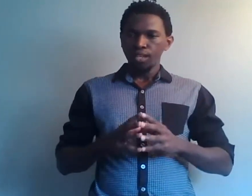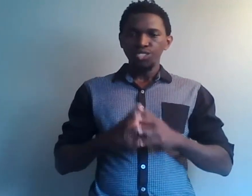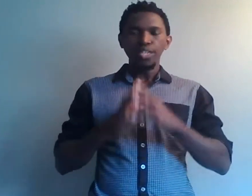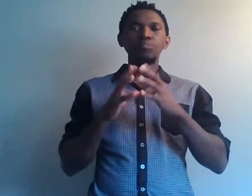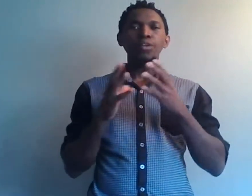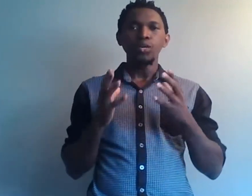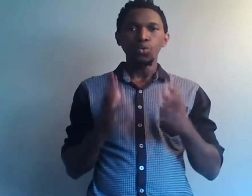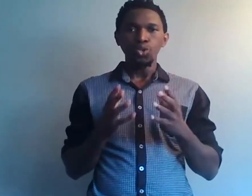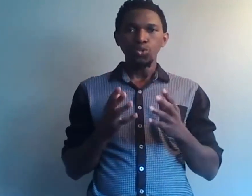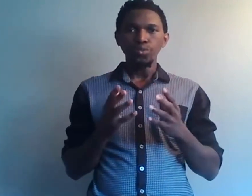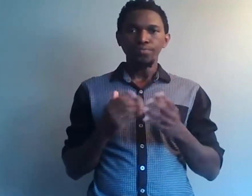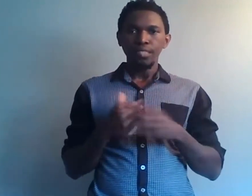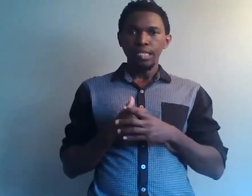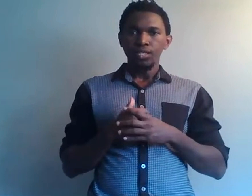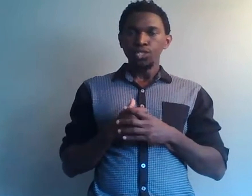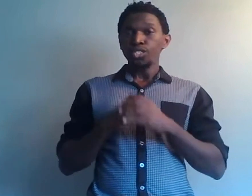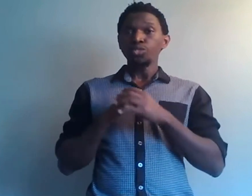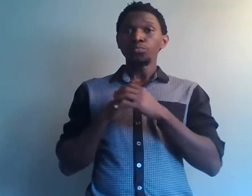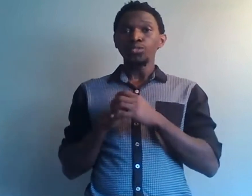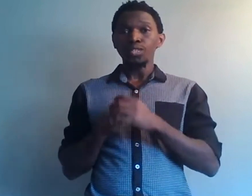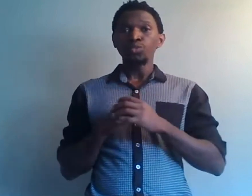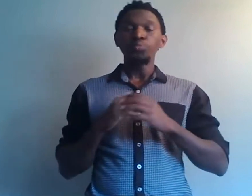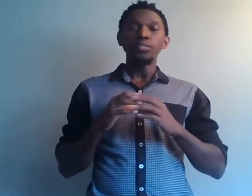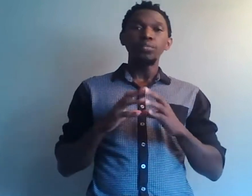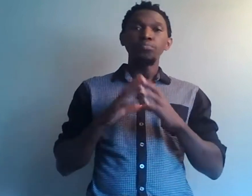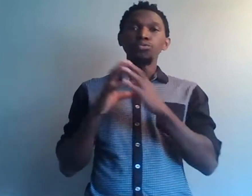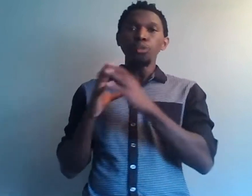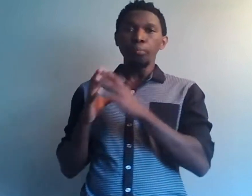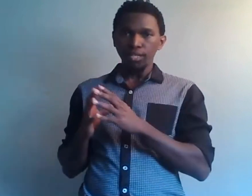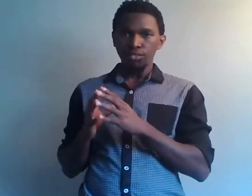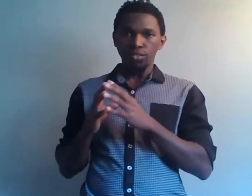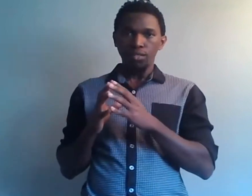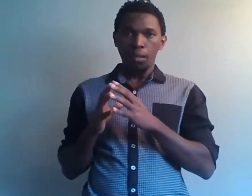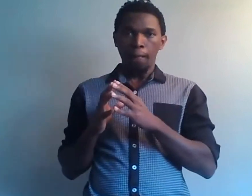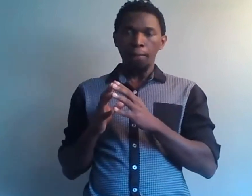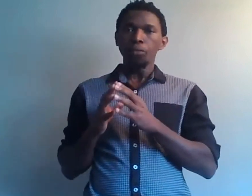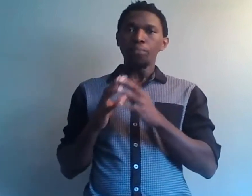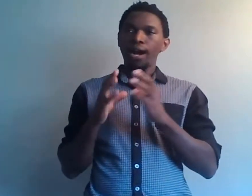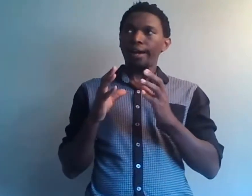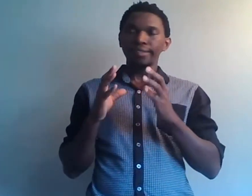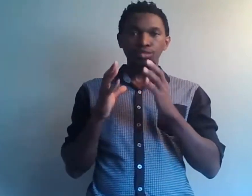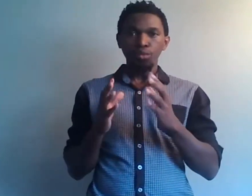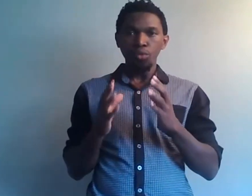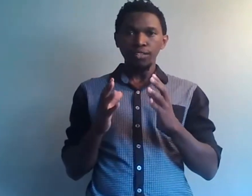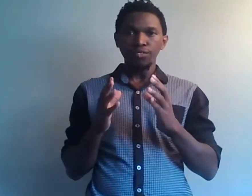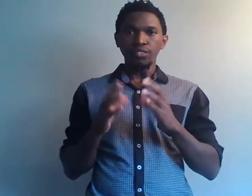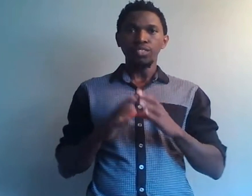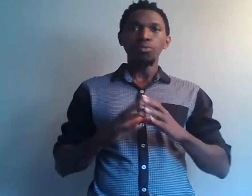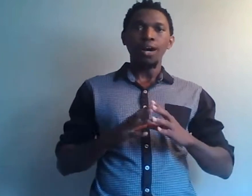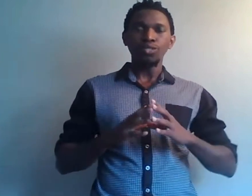Tu as des moyens aujourd'hui, tu es dans une position là où tu peux aider plusieurs personnes de par ton moyen financier, de par ton